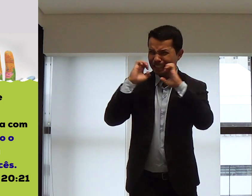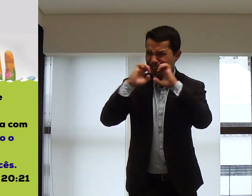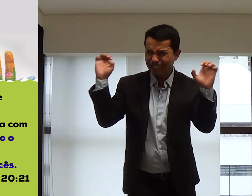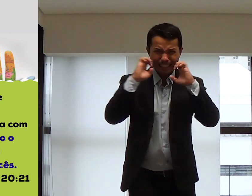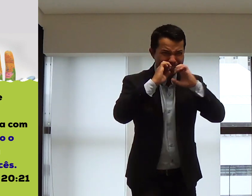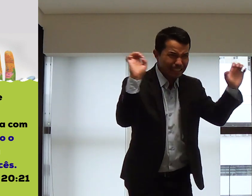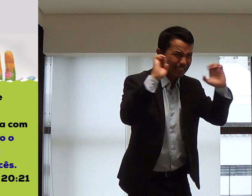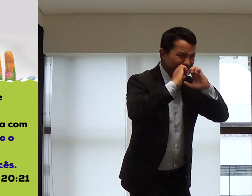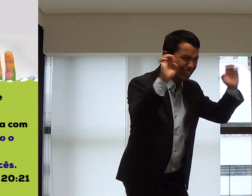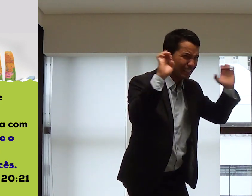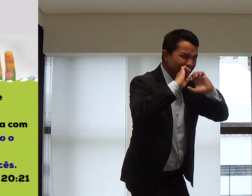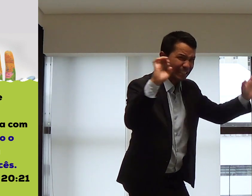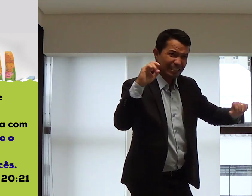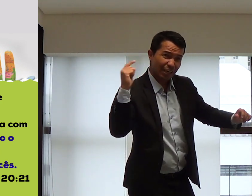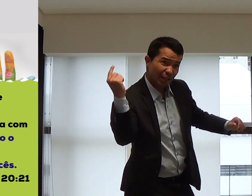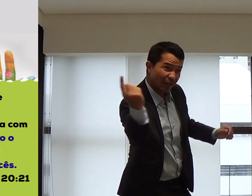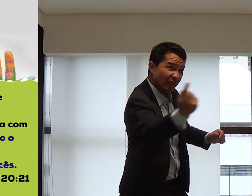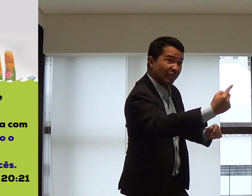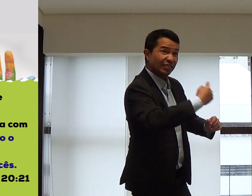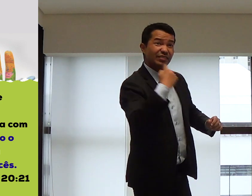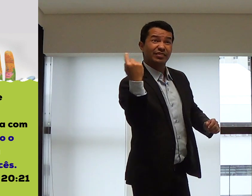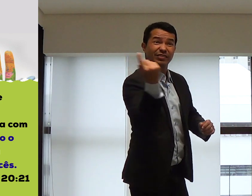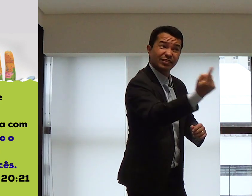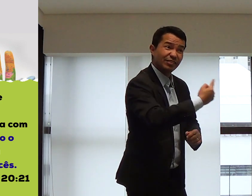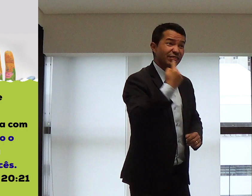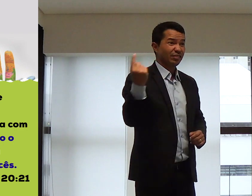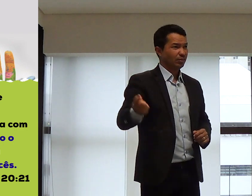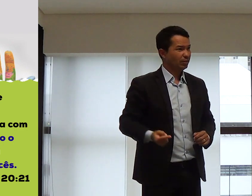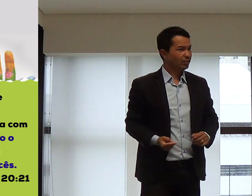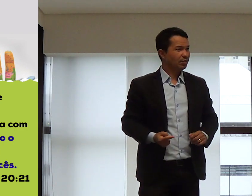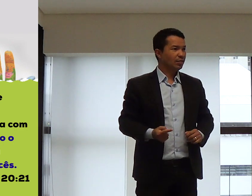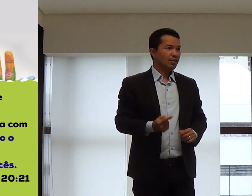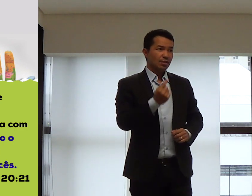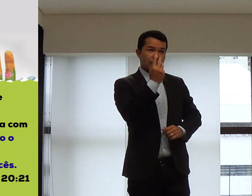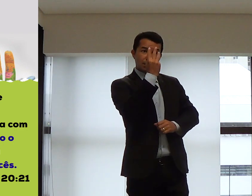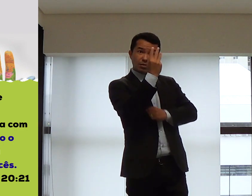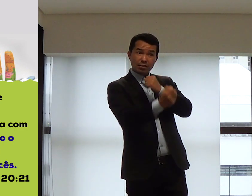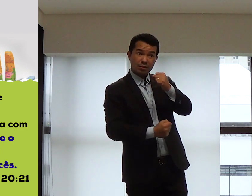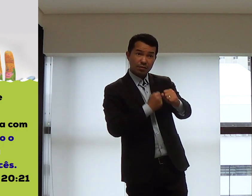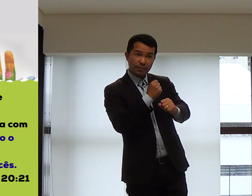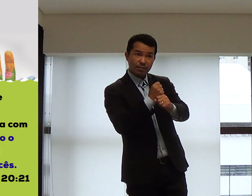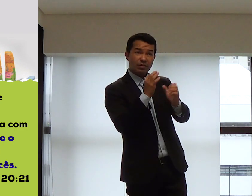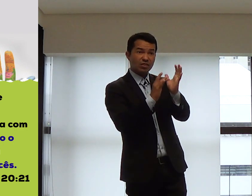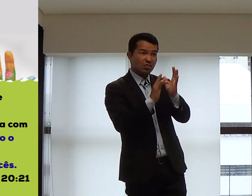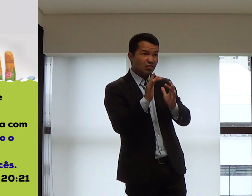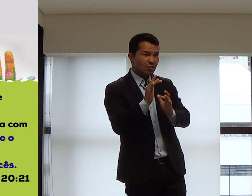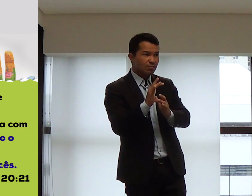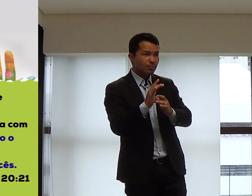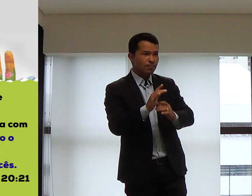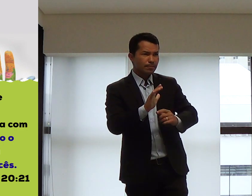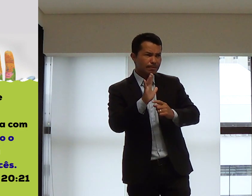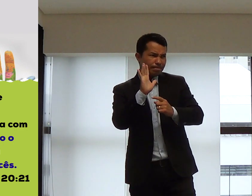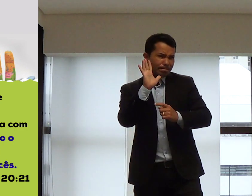de Deus. Ele fez a missão de Deus. E é o que nós temos que fazer também.